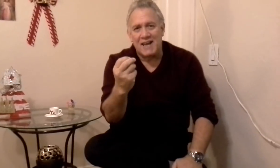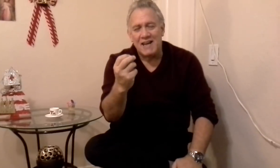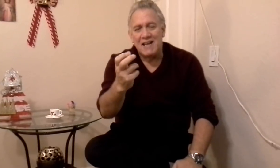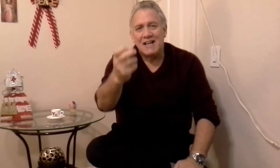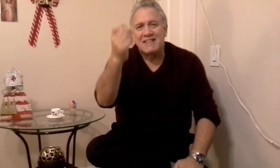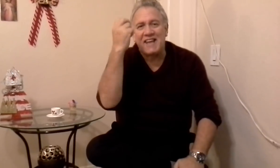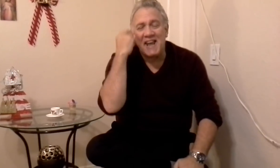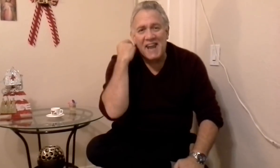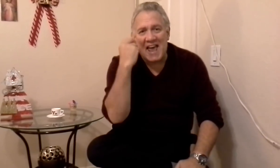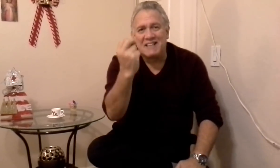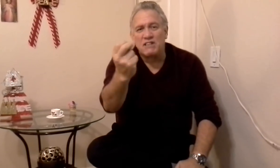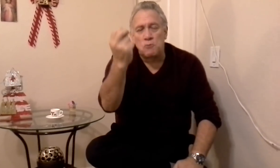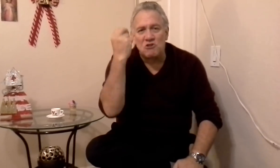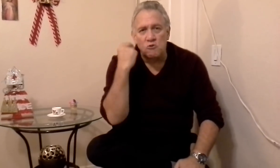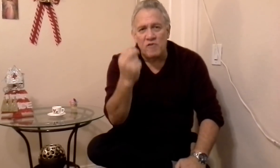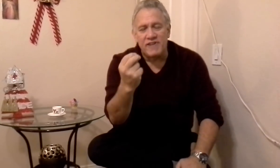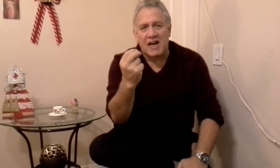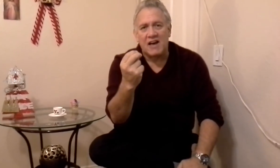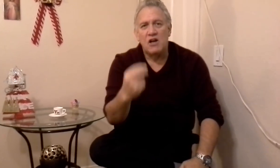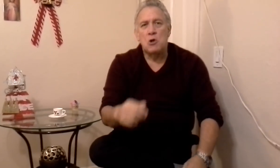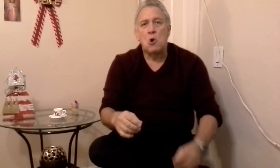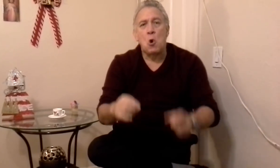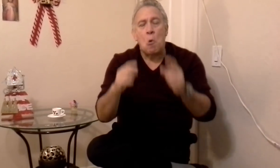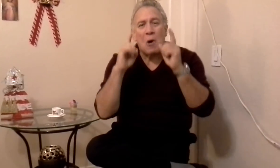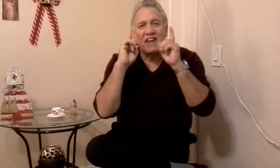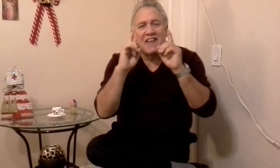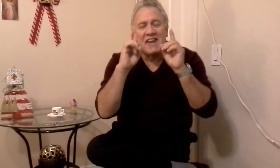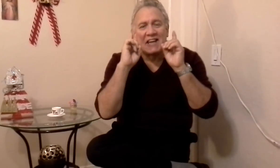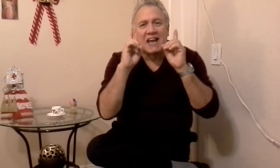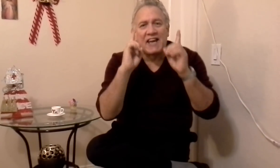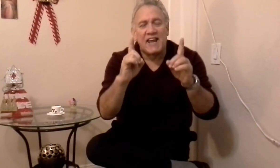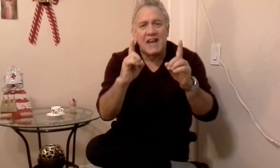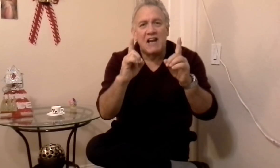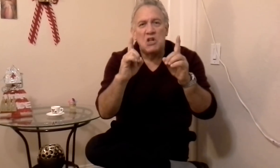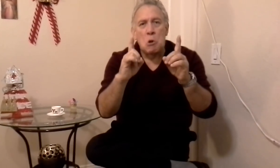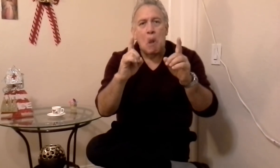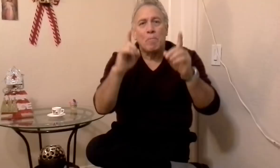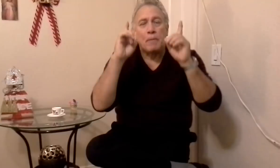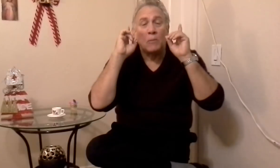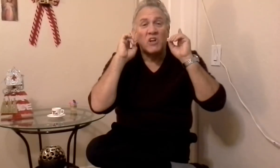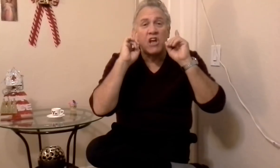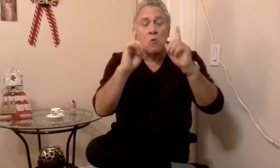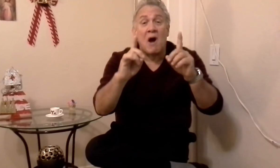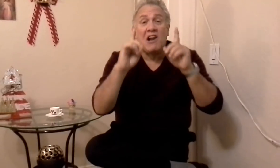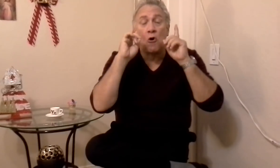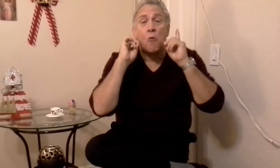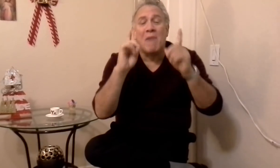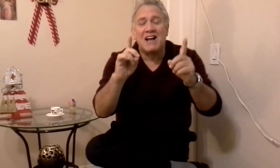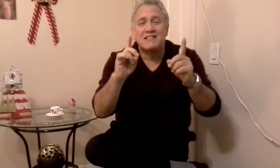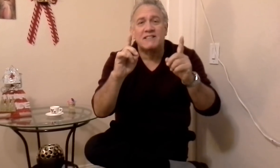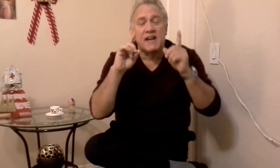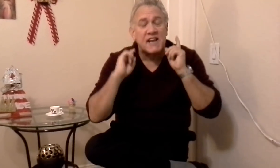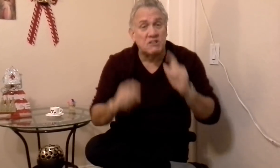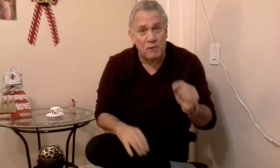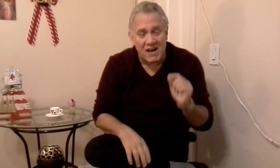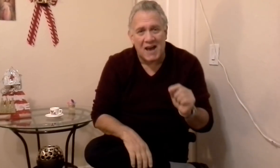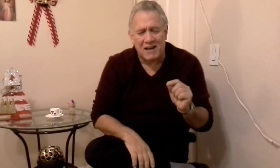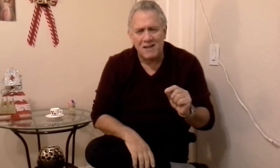tener éxito en su vida, lo va a tener que querer igual o más de respirar,